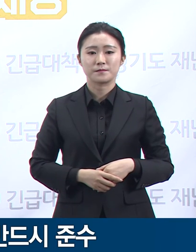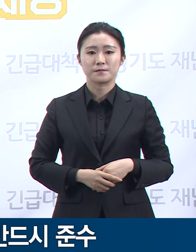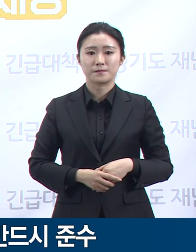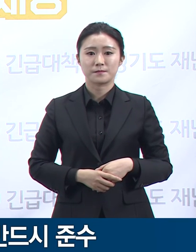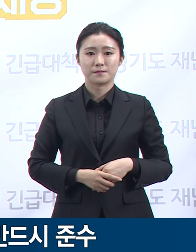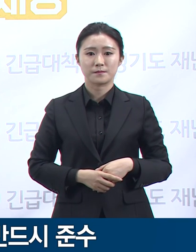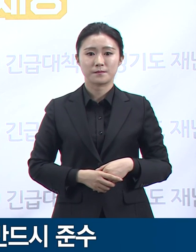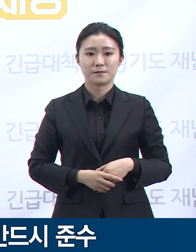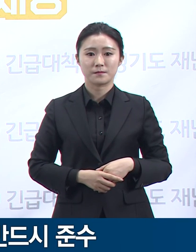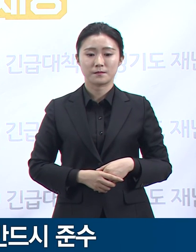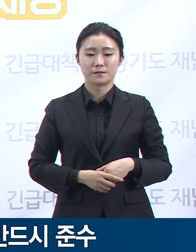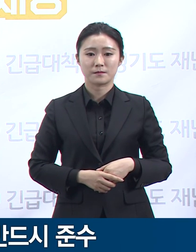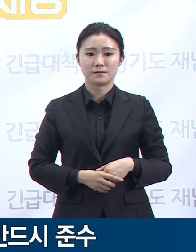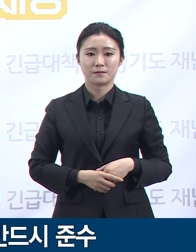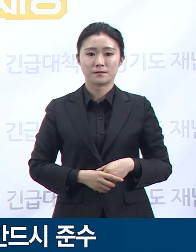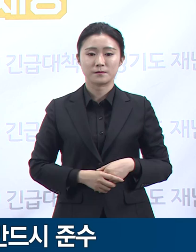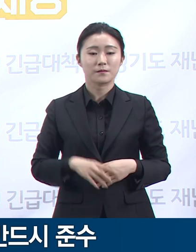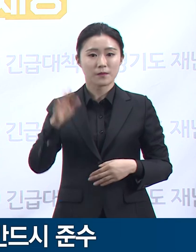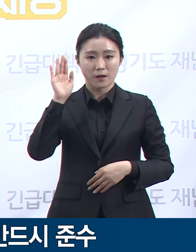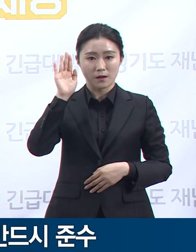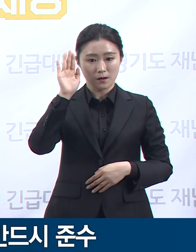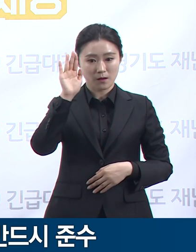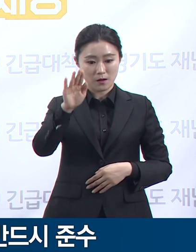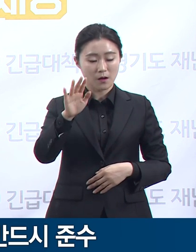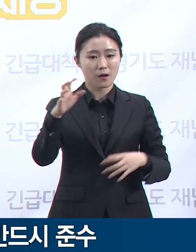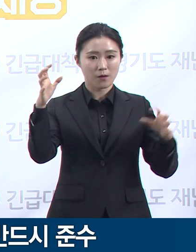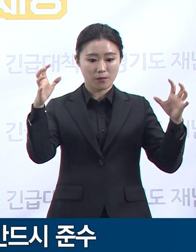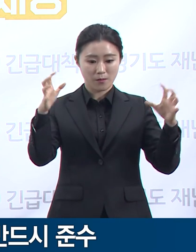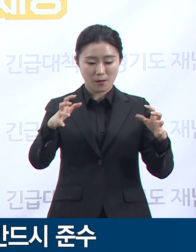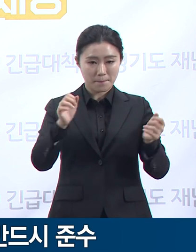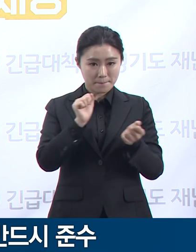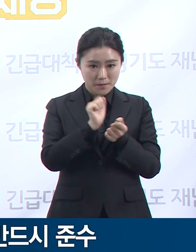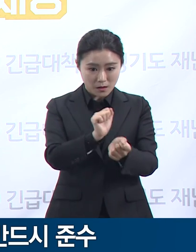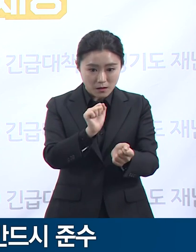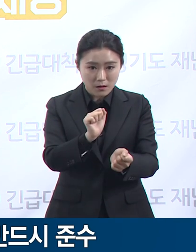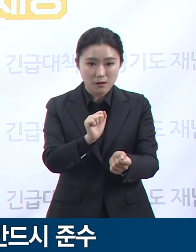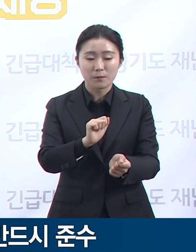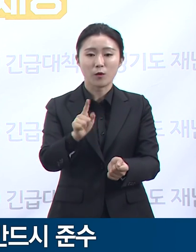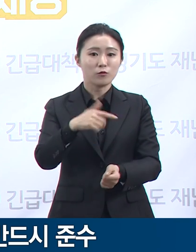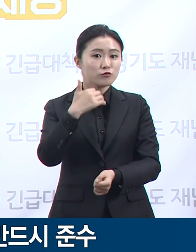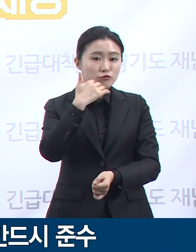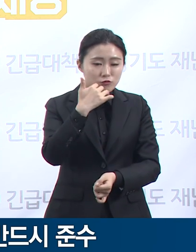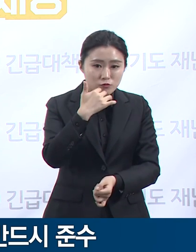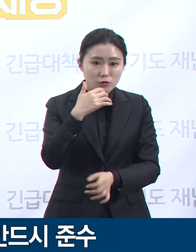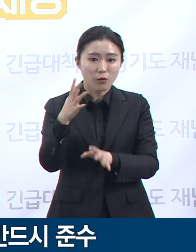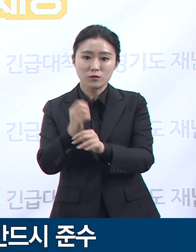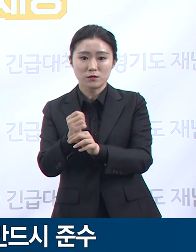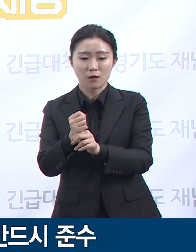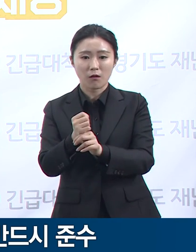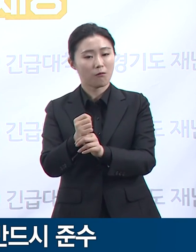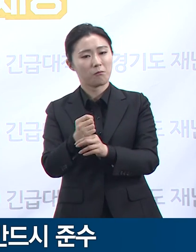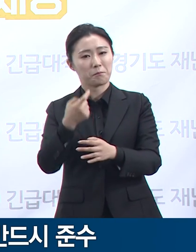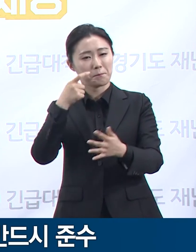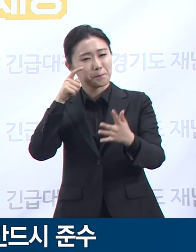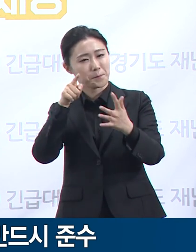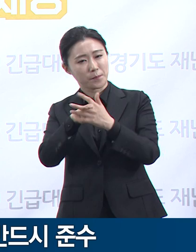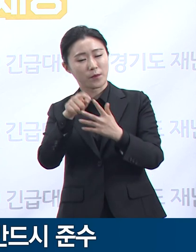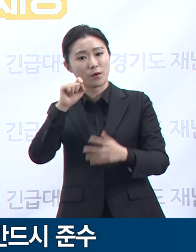앞으로도 집단 감염은 어느 장소에서 어떤 사람에게 발생할지 아무도 예측할 수 없습니다.